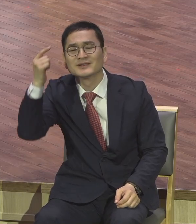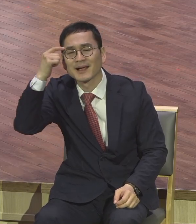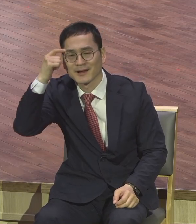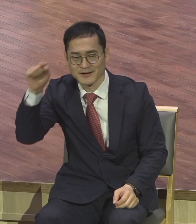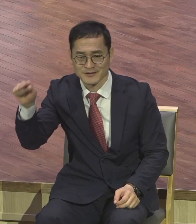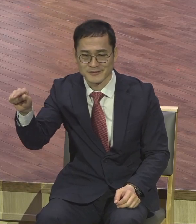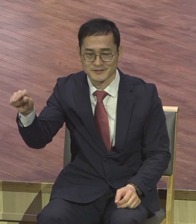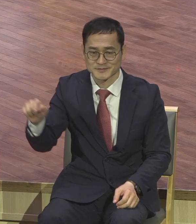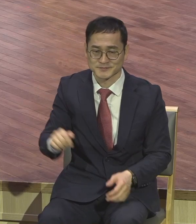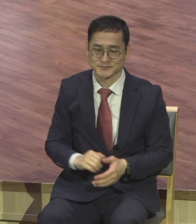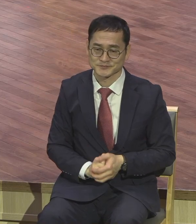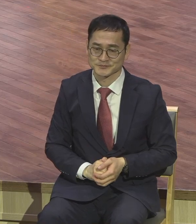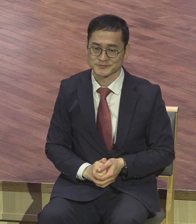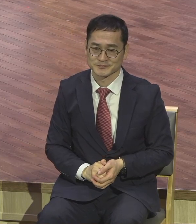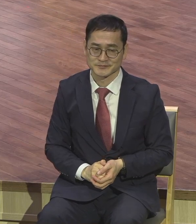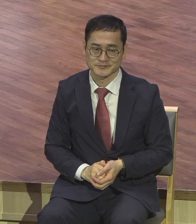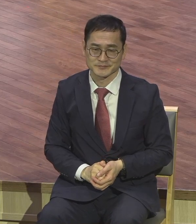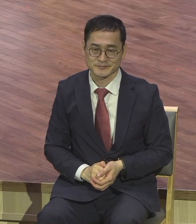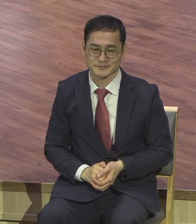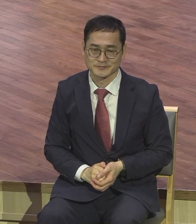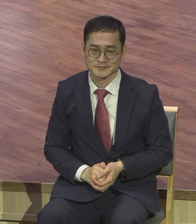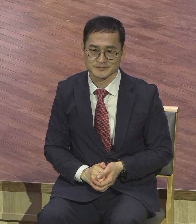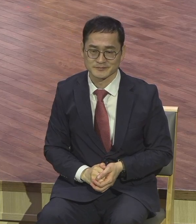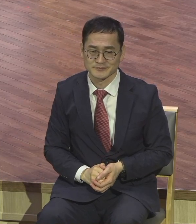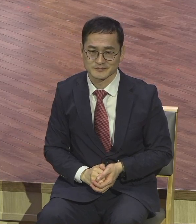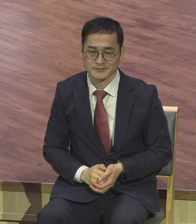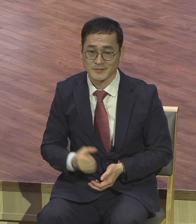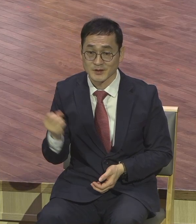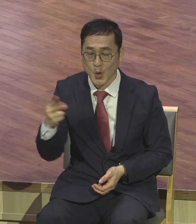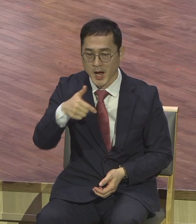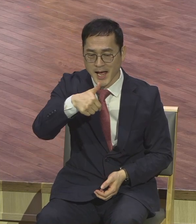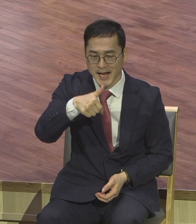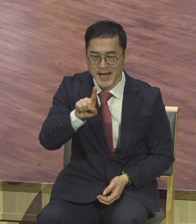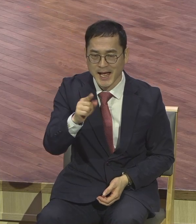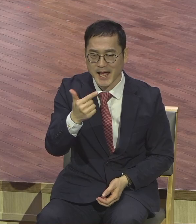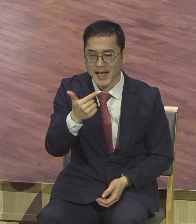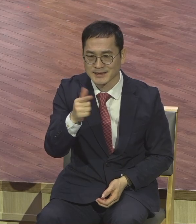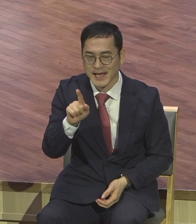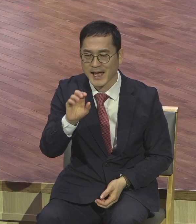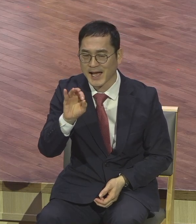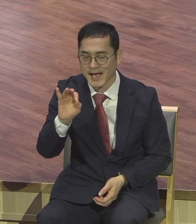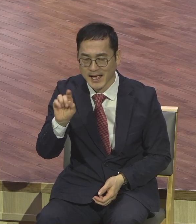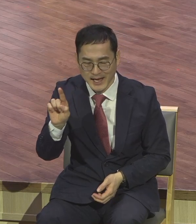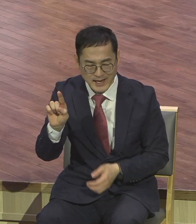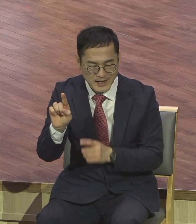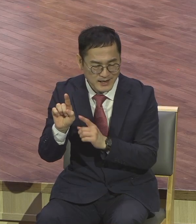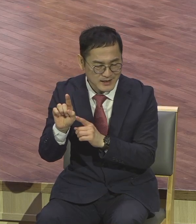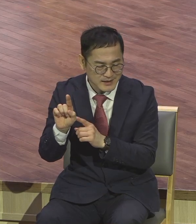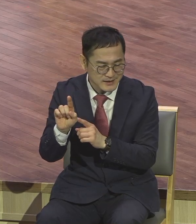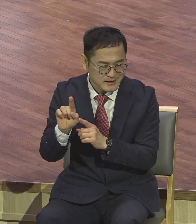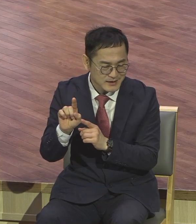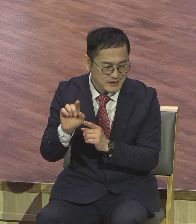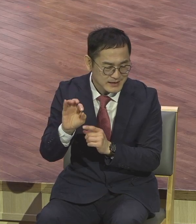그리고 가나나인 이란 시몬이 있습니다. 이 사람은 성경에 이름만 기록되어 있는 제자입니다. 그런데